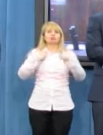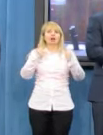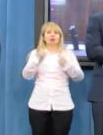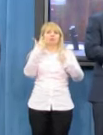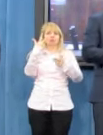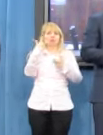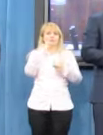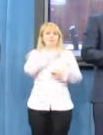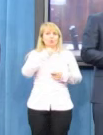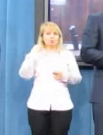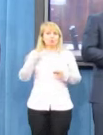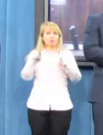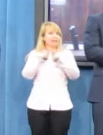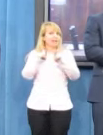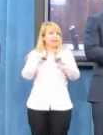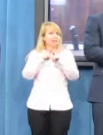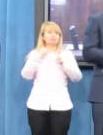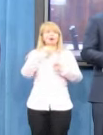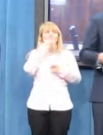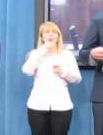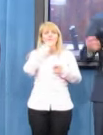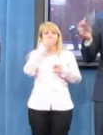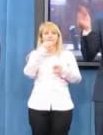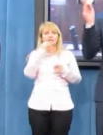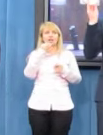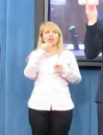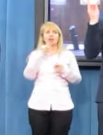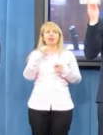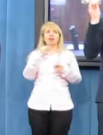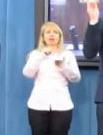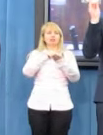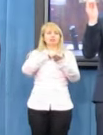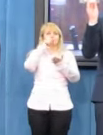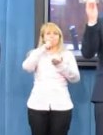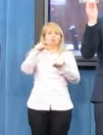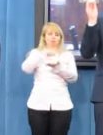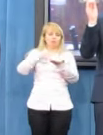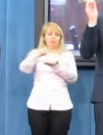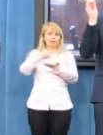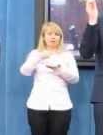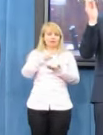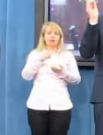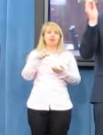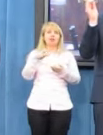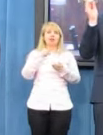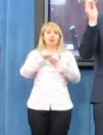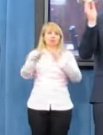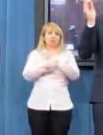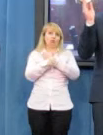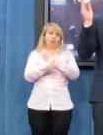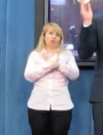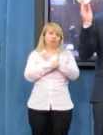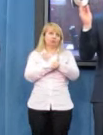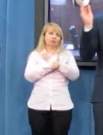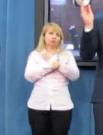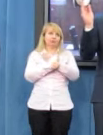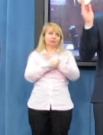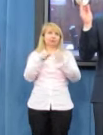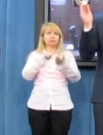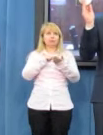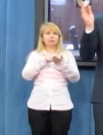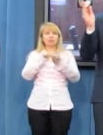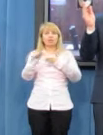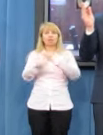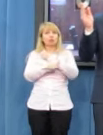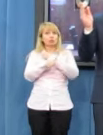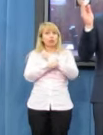samą poprawkę, bo poprawka wpłynęła tylko jedna. I na tym materiale filmowym jest dowód. To jest dowód, który